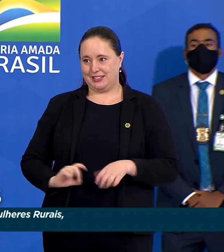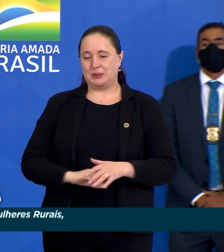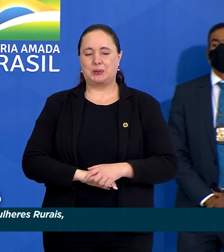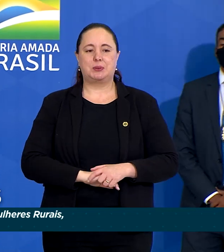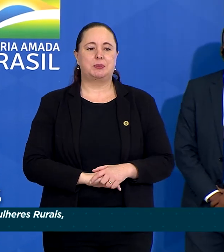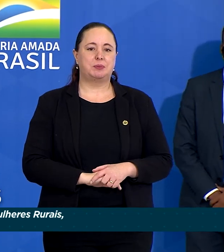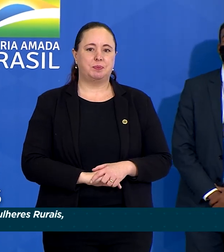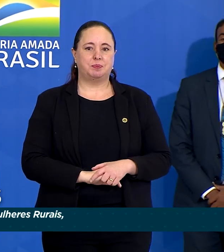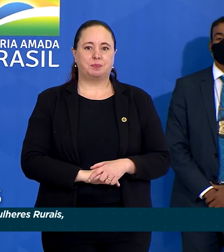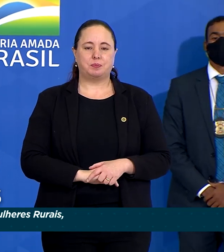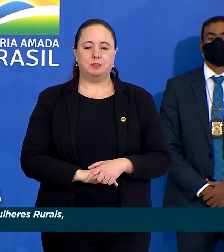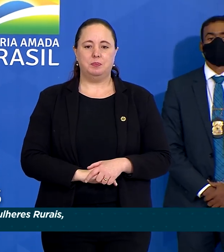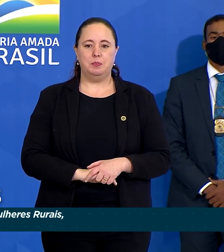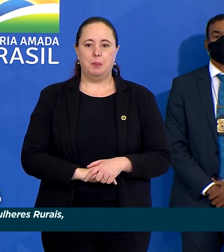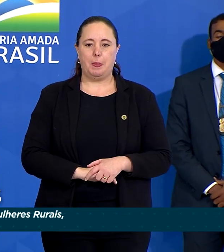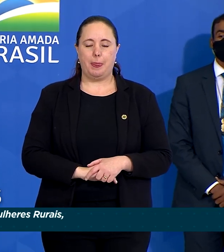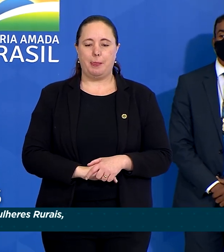Direitos.